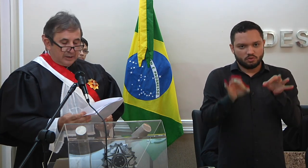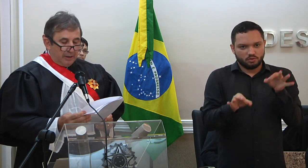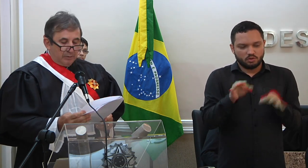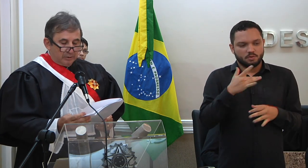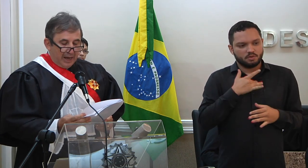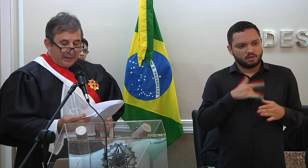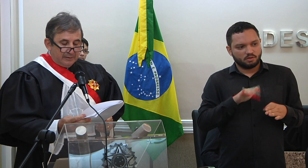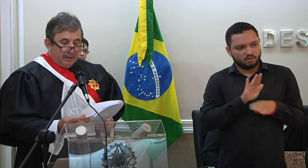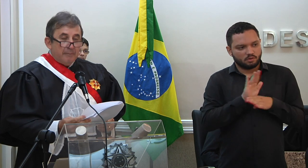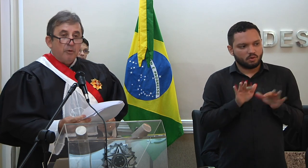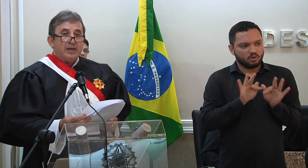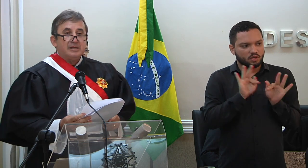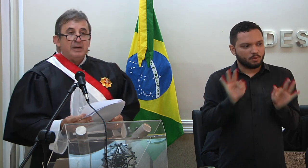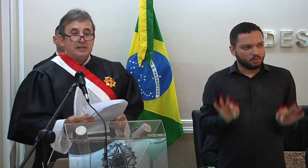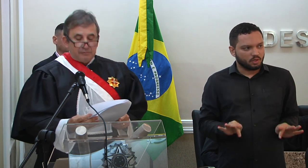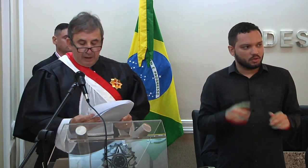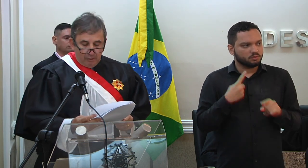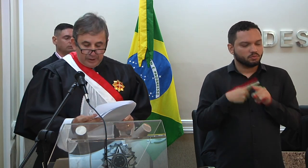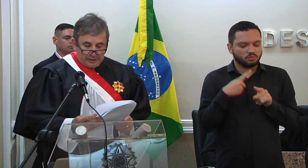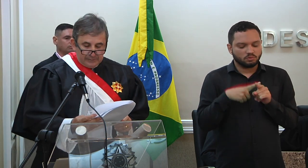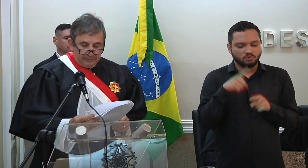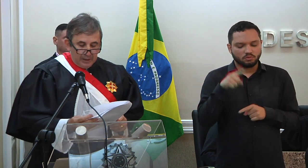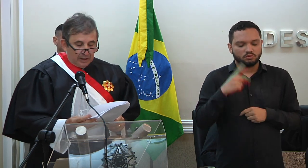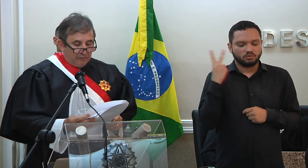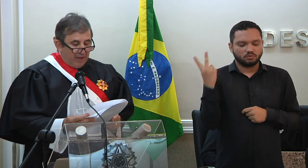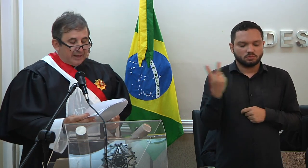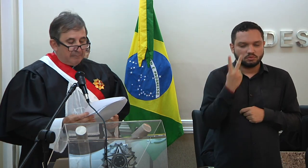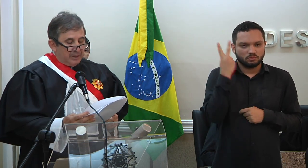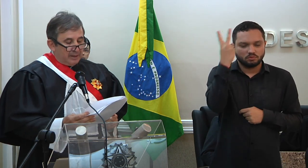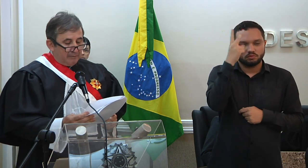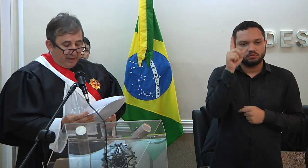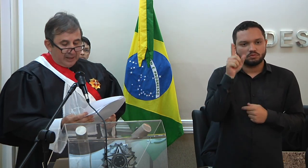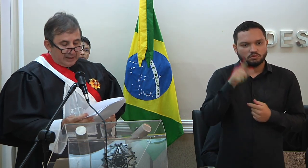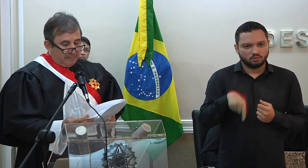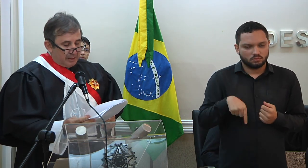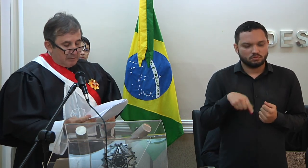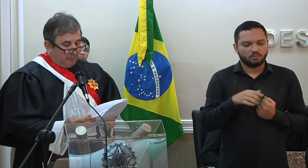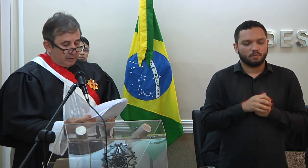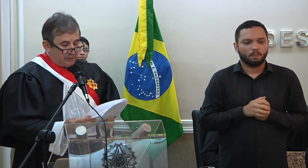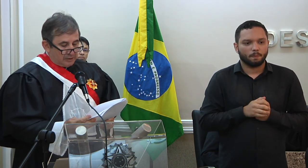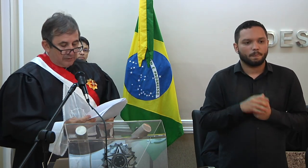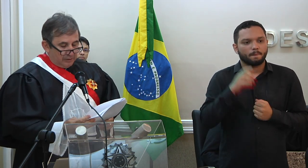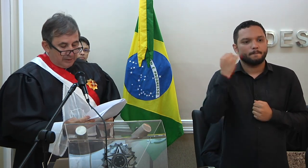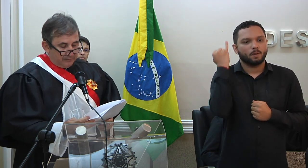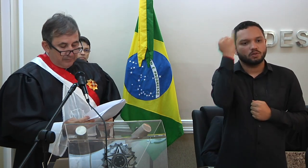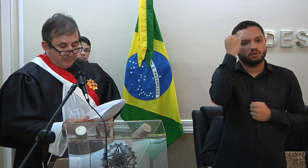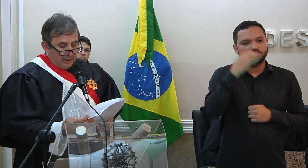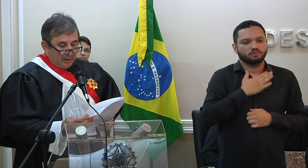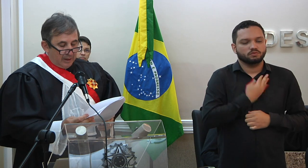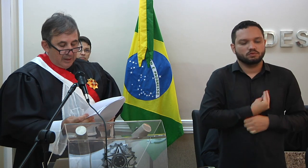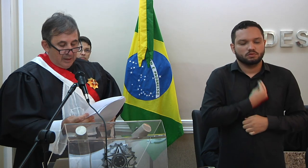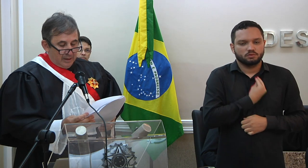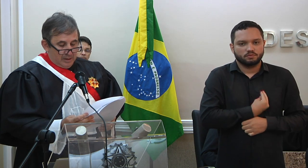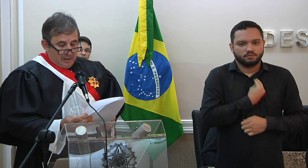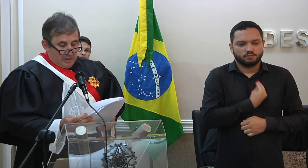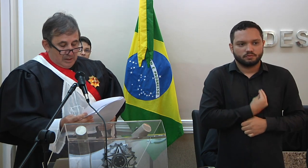misericórdia, da humildade, porque são esses valores que verdadeiramente importam em nossa vida.